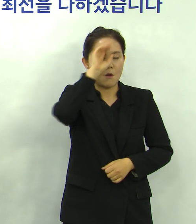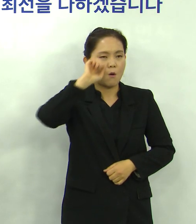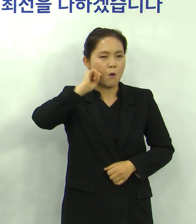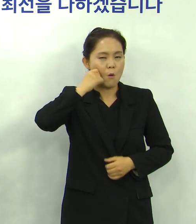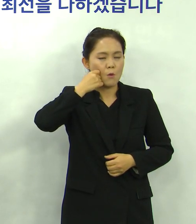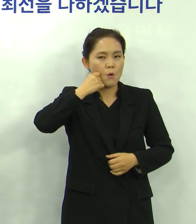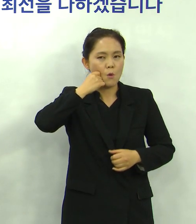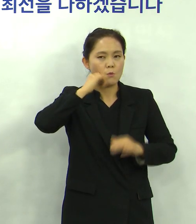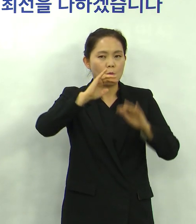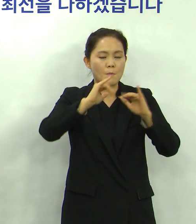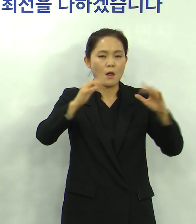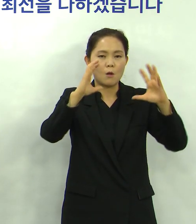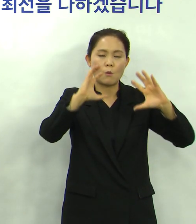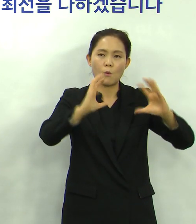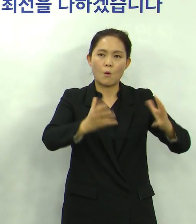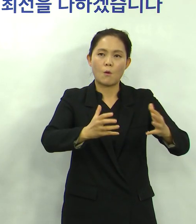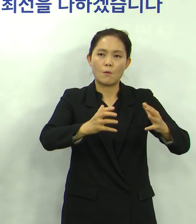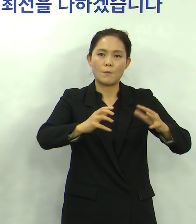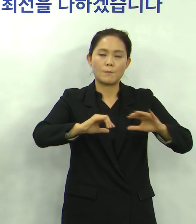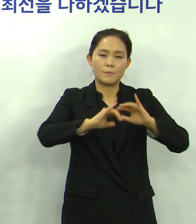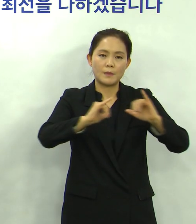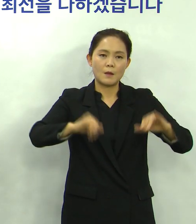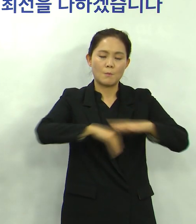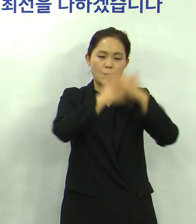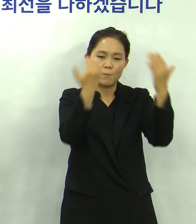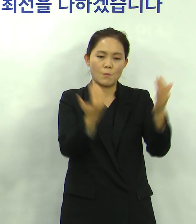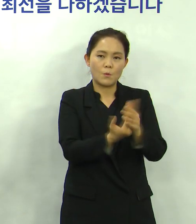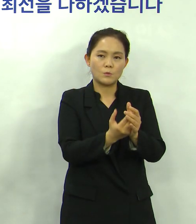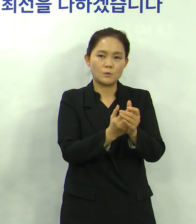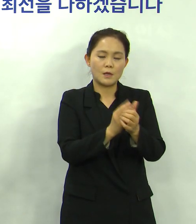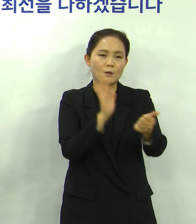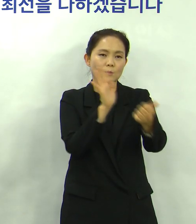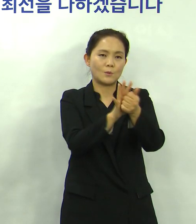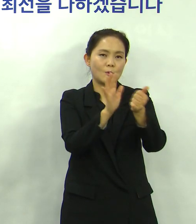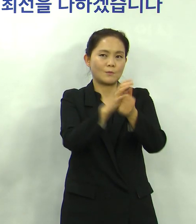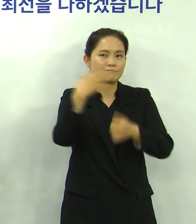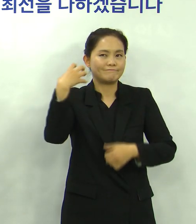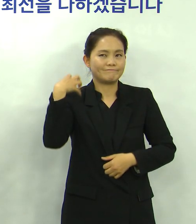겪는 세계 각국을 구하는 엄청난 역할을 하고 있습니다